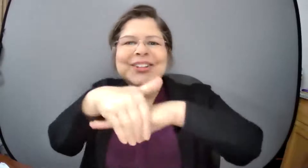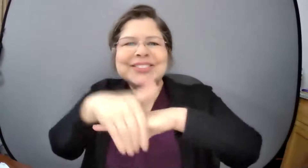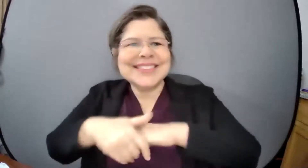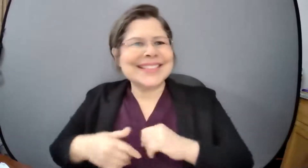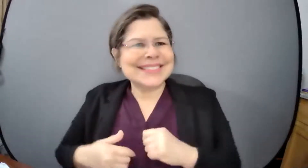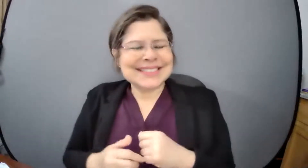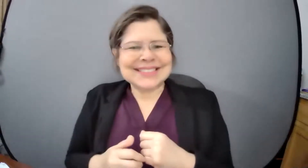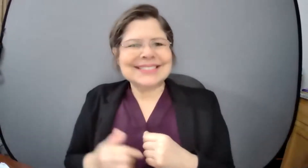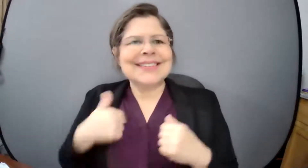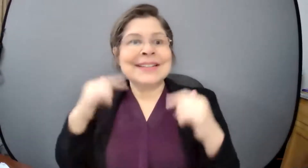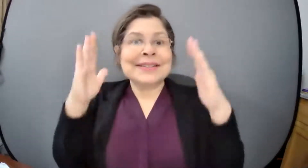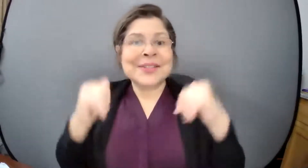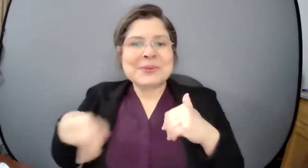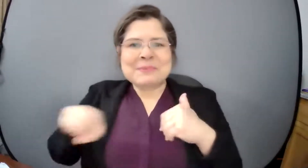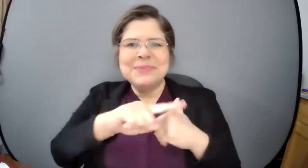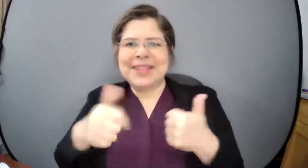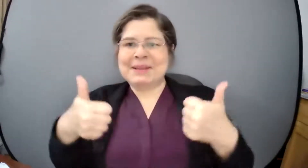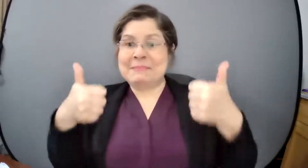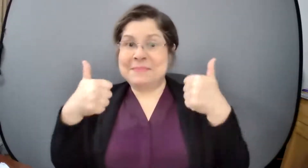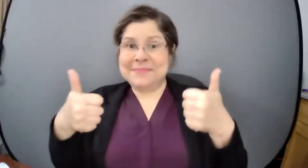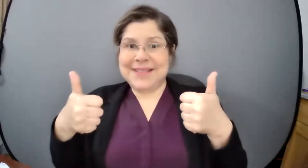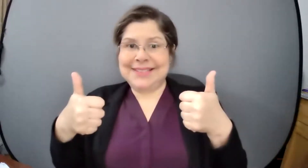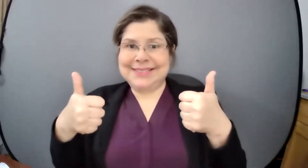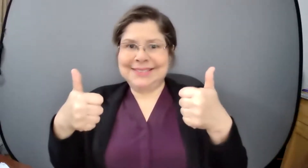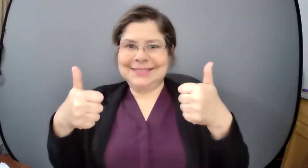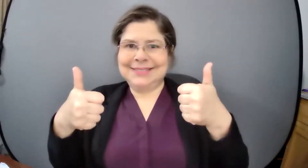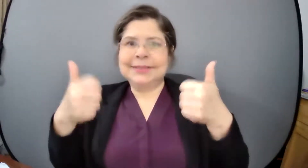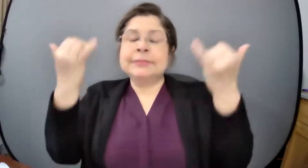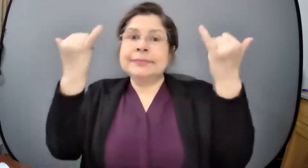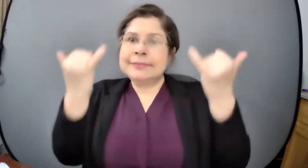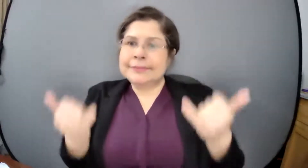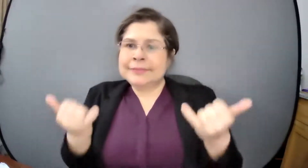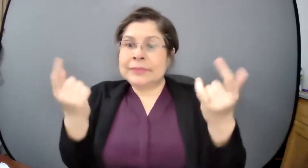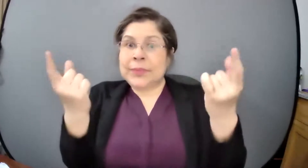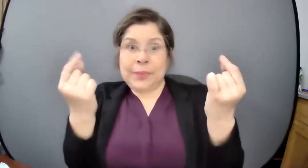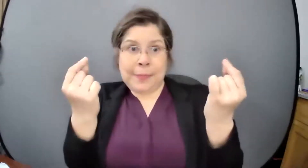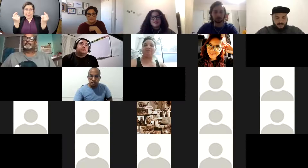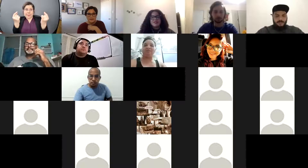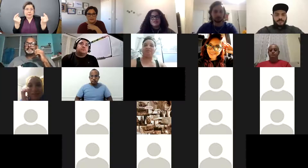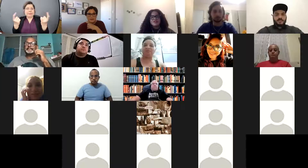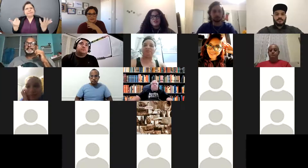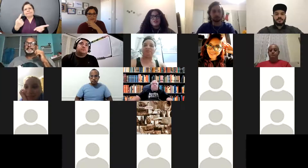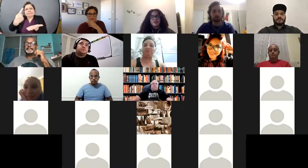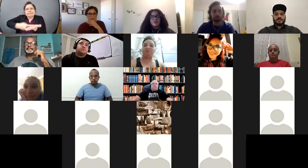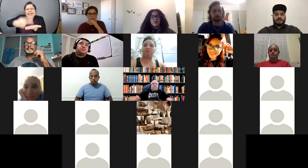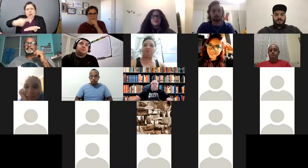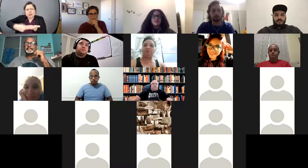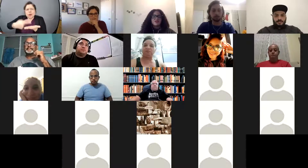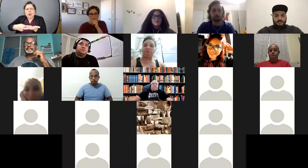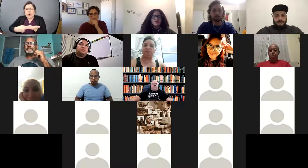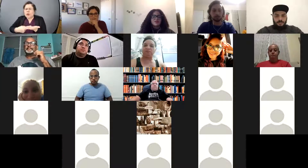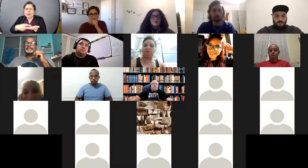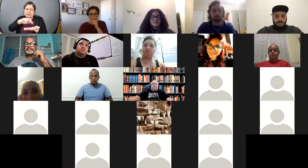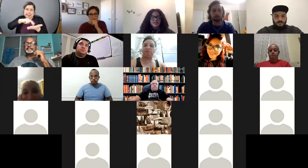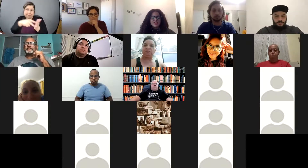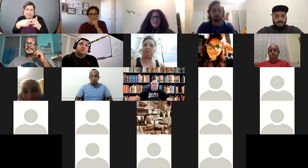Vamos entonces a pasar a la sección de preguntas y discusión, básicamente la misión de esto es hacerle